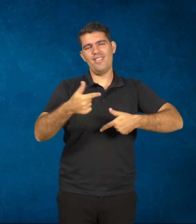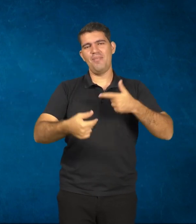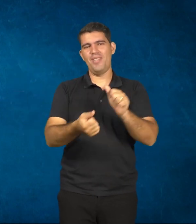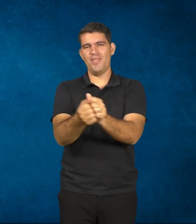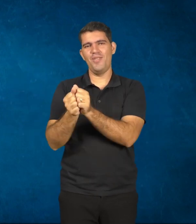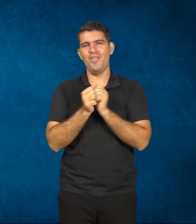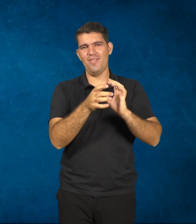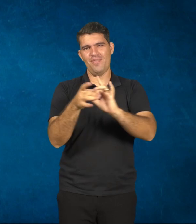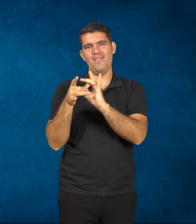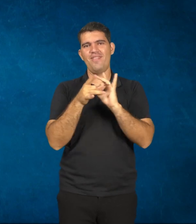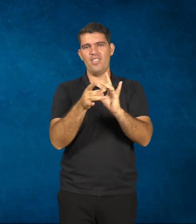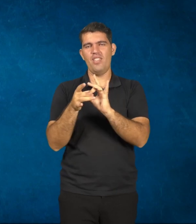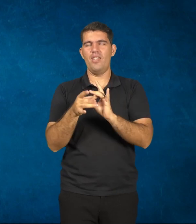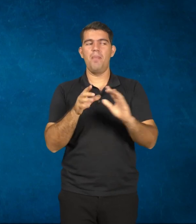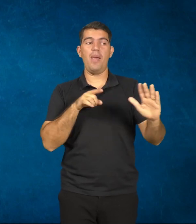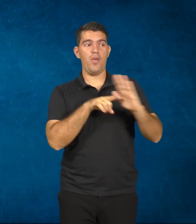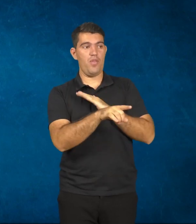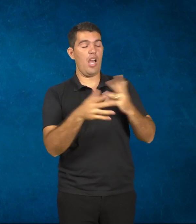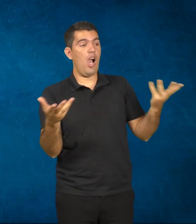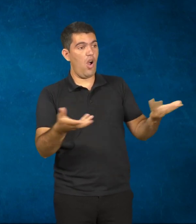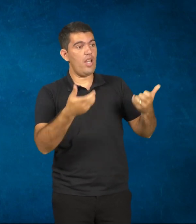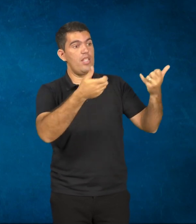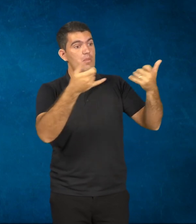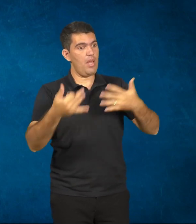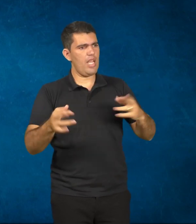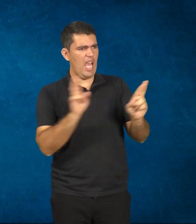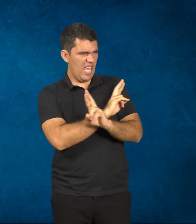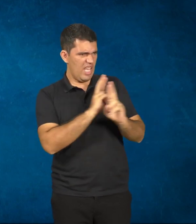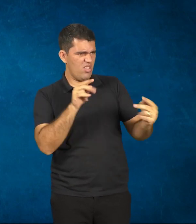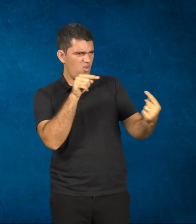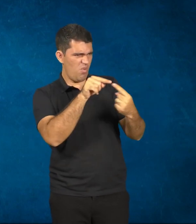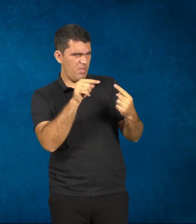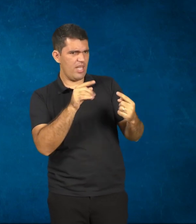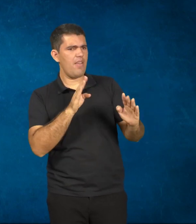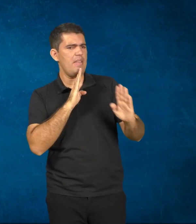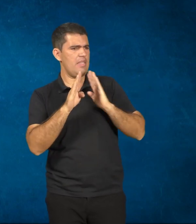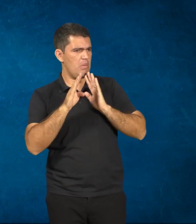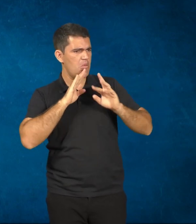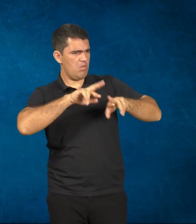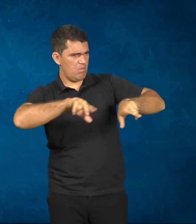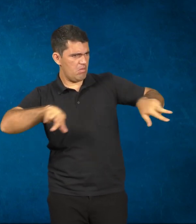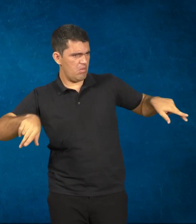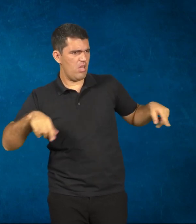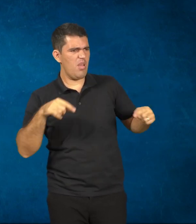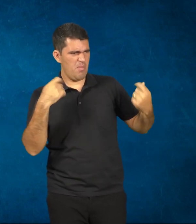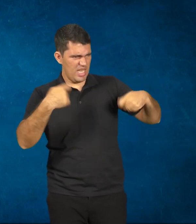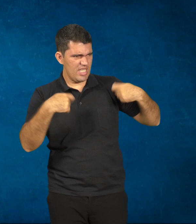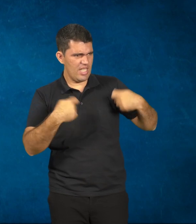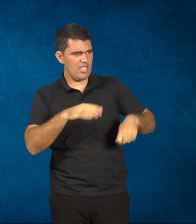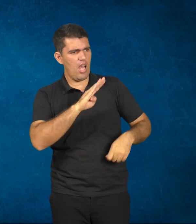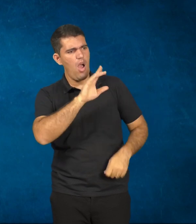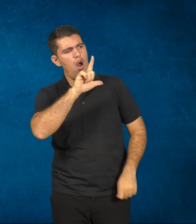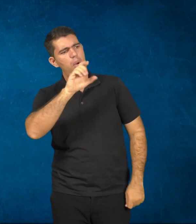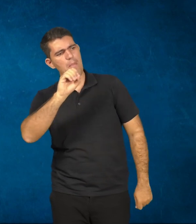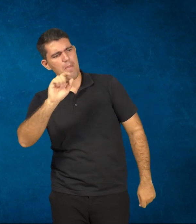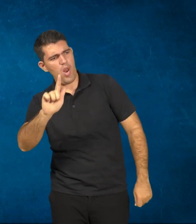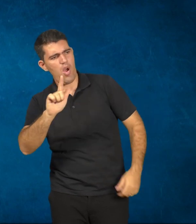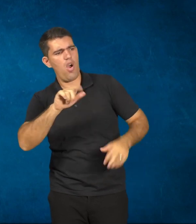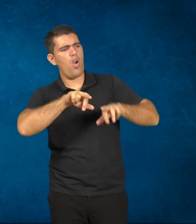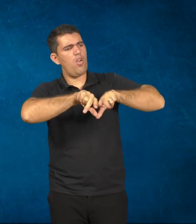de rede, a gente pensa também nessas redes sociais, é necessário haver essa interatividade a partir de blogs e de redes sociais, uma extensão da aula a